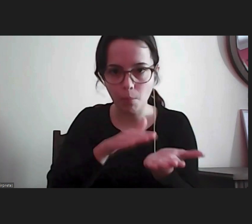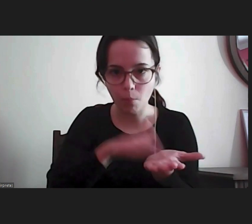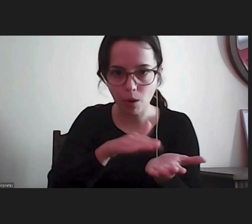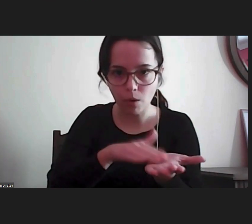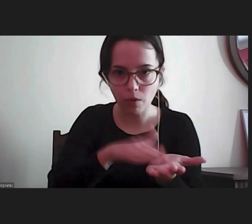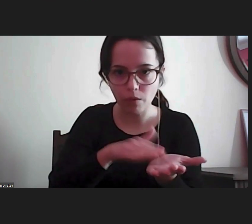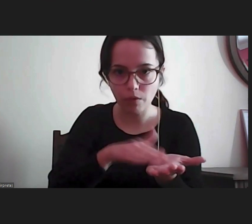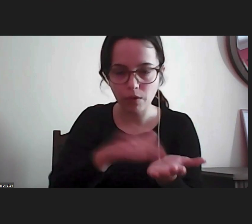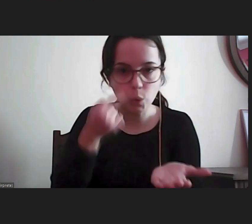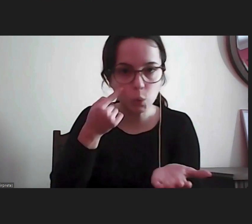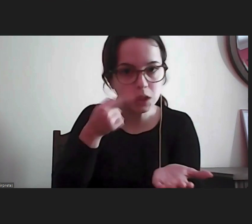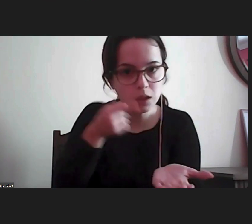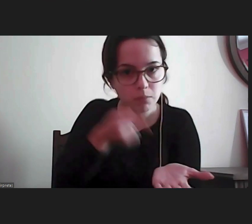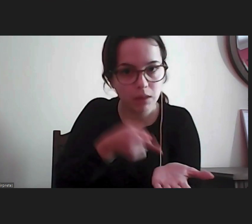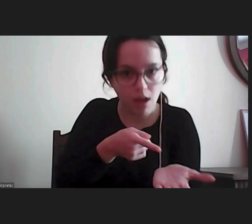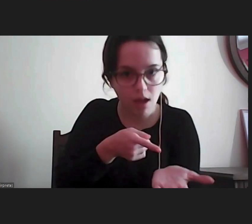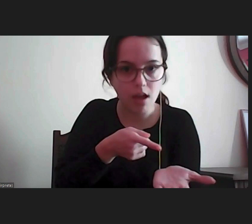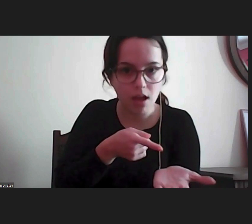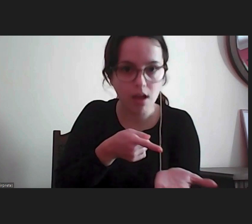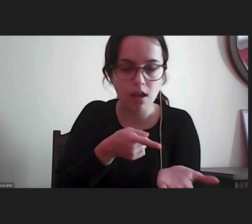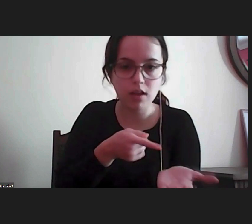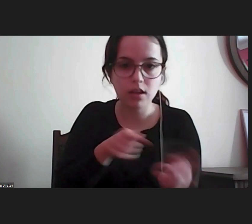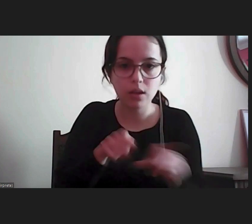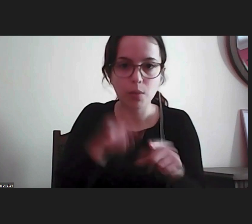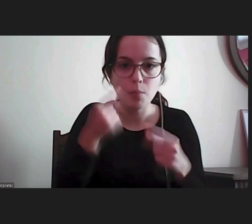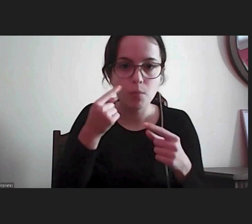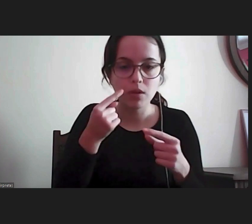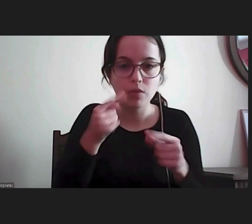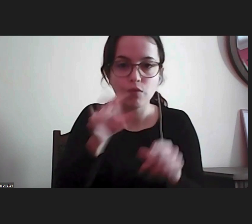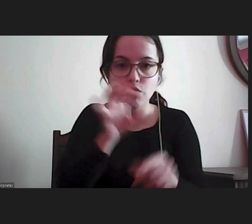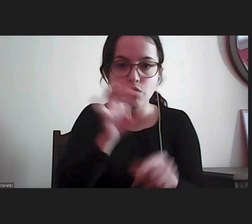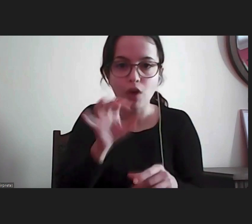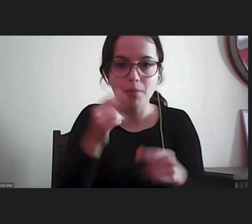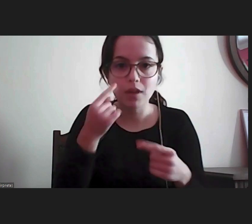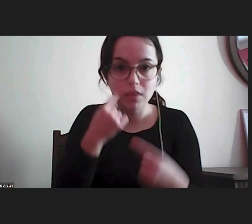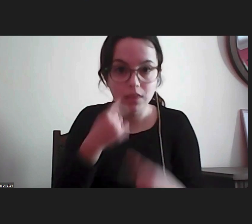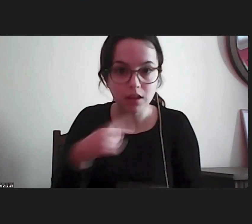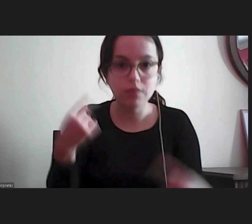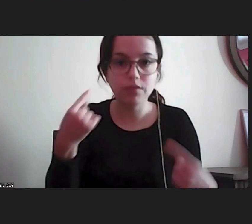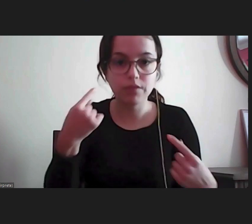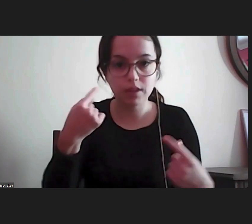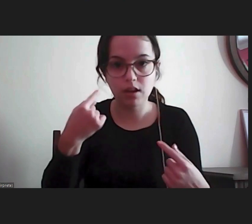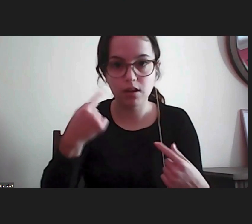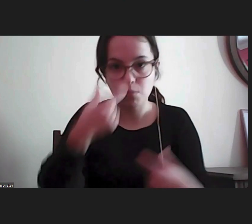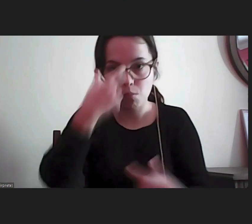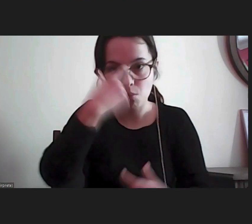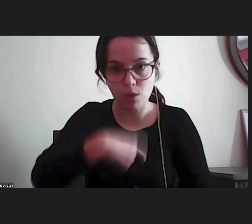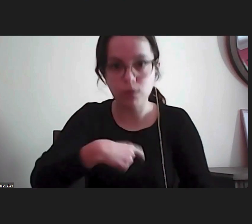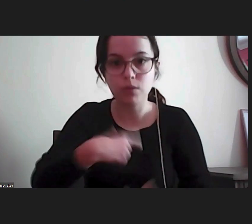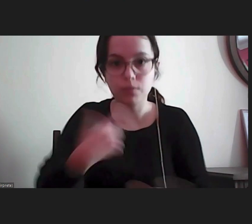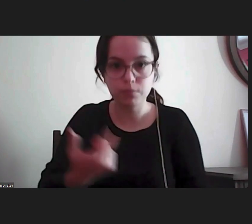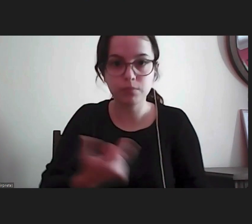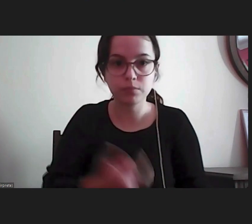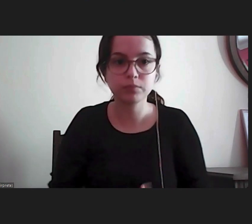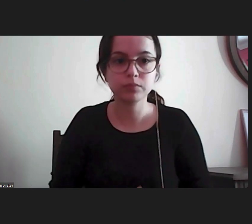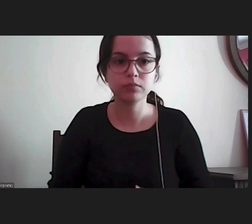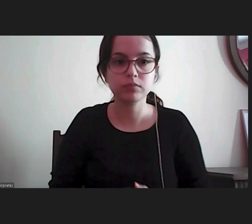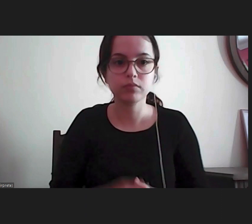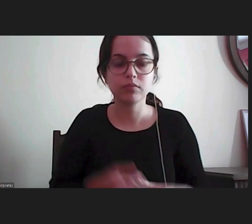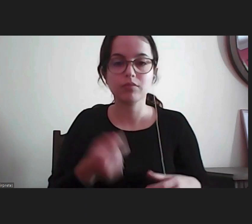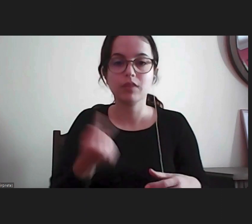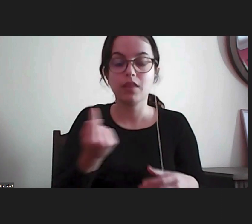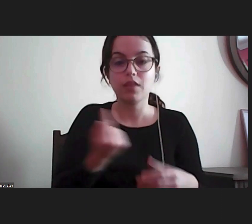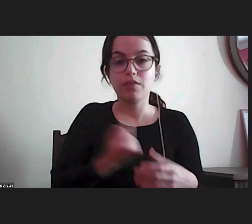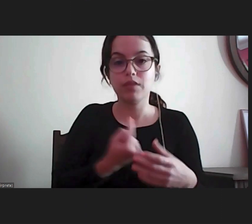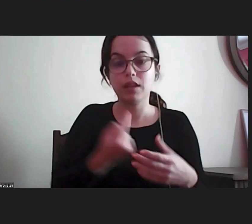dessa personalidade desse documento de identificação apareceu à provisoria que devia contemplar a